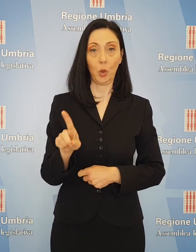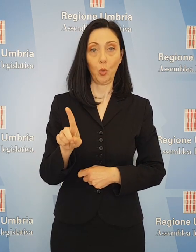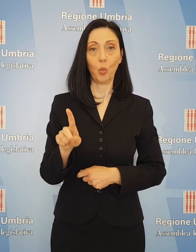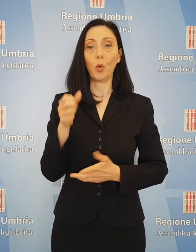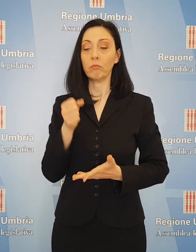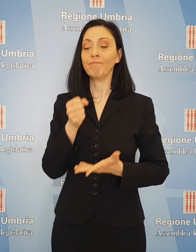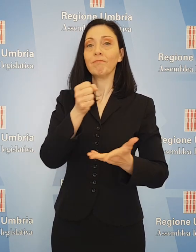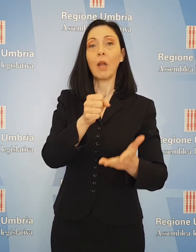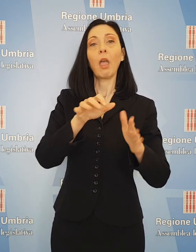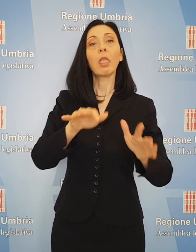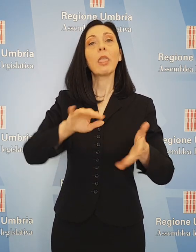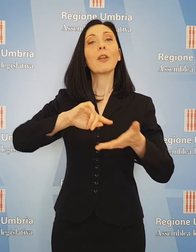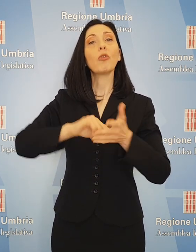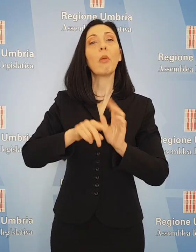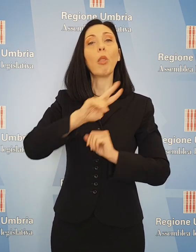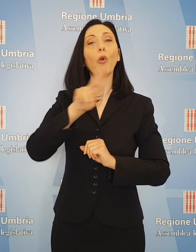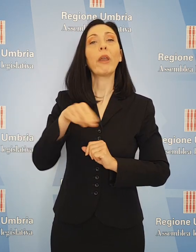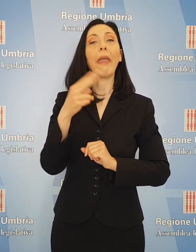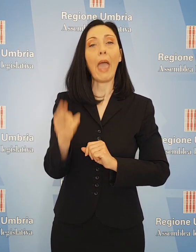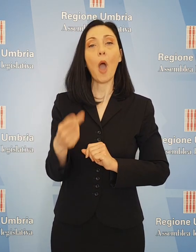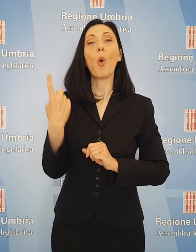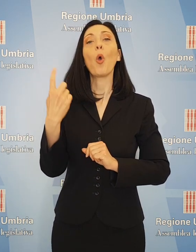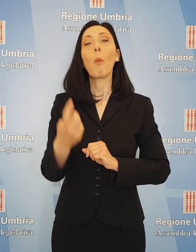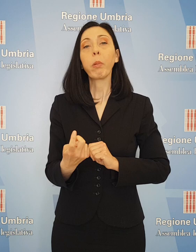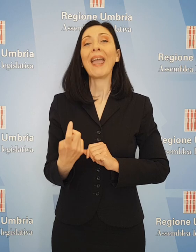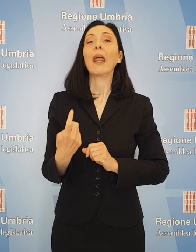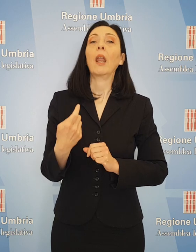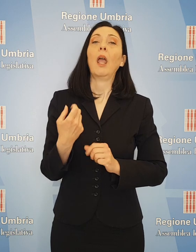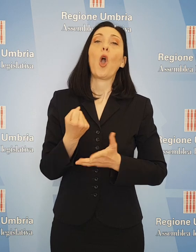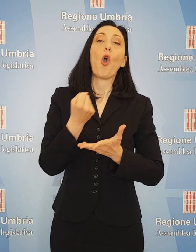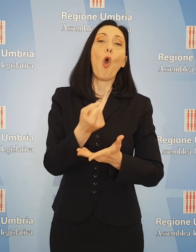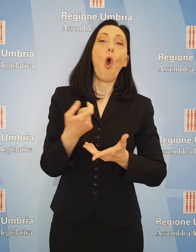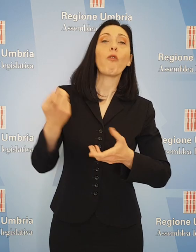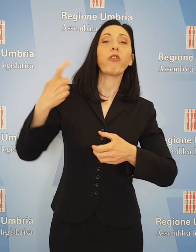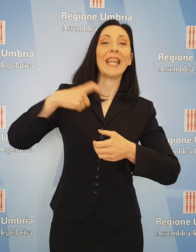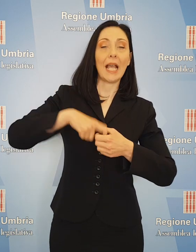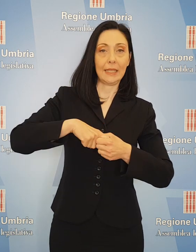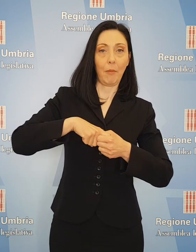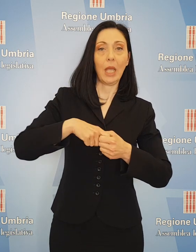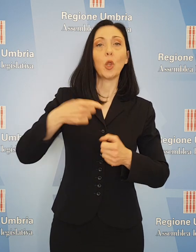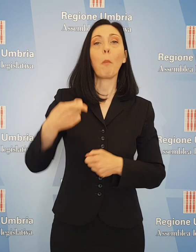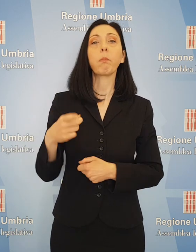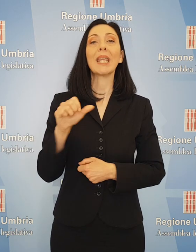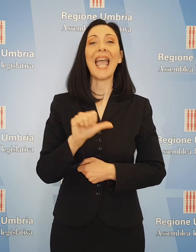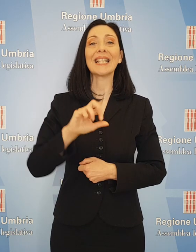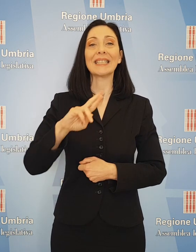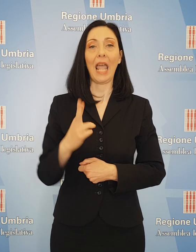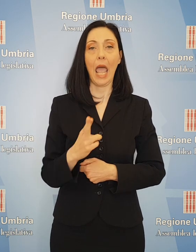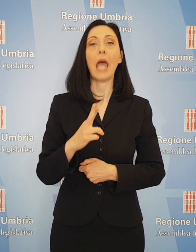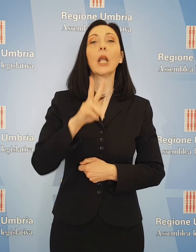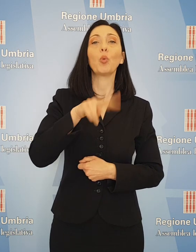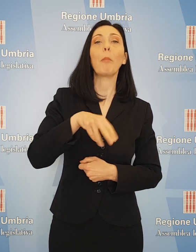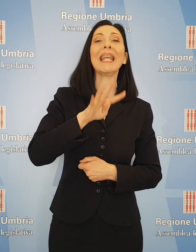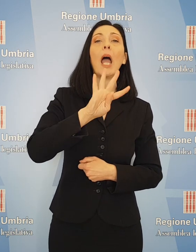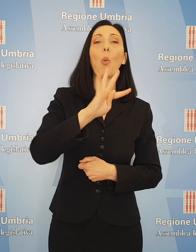stati destinati 10 milioni di euro al cofinanziamento del PSR 2014-2020.